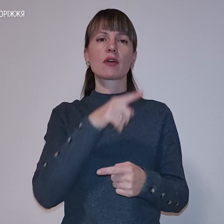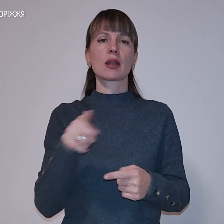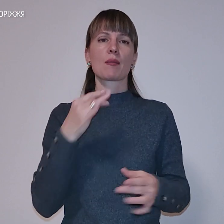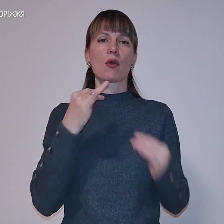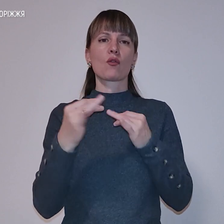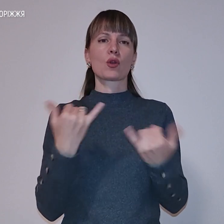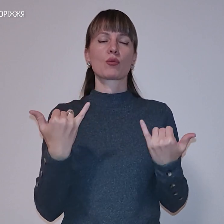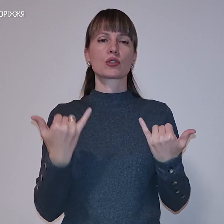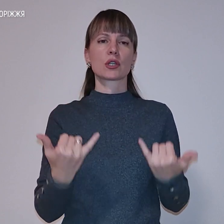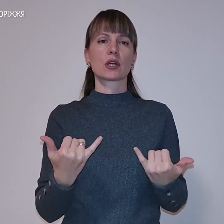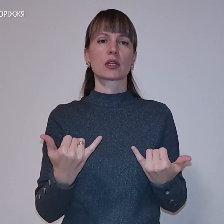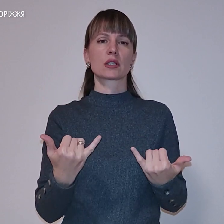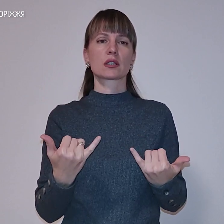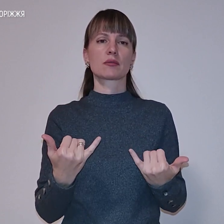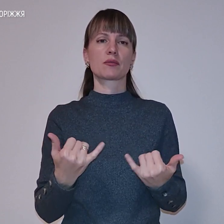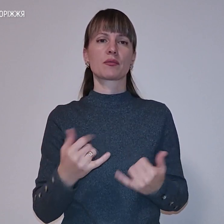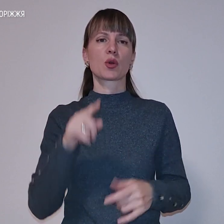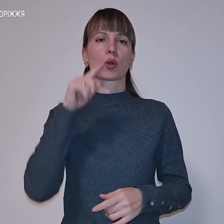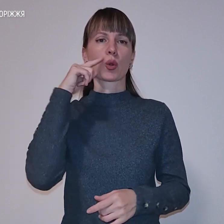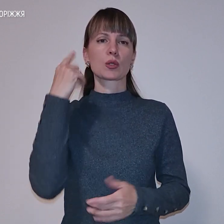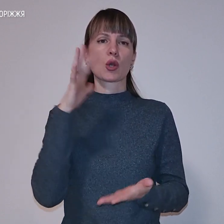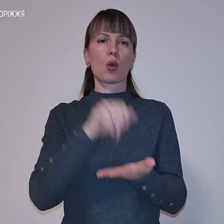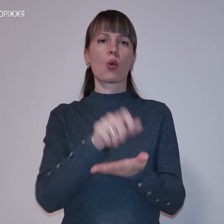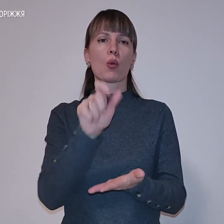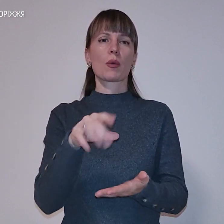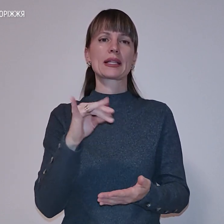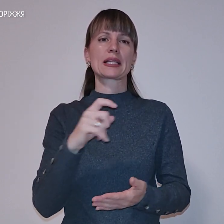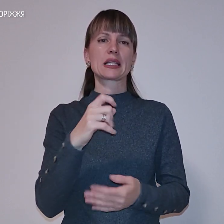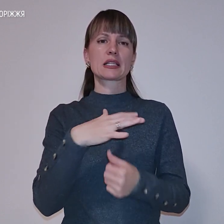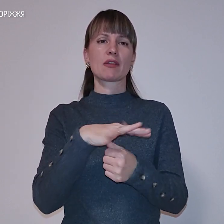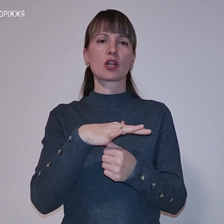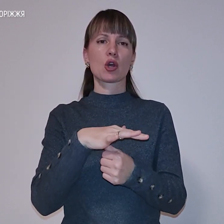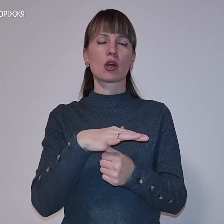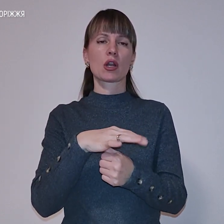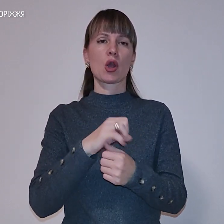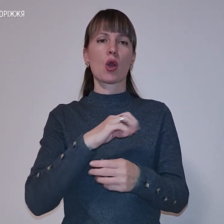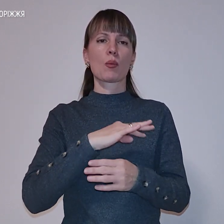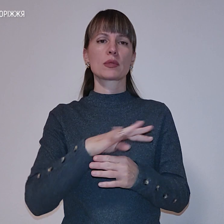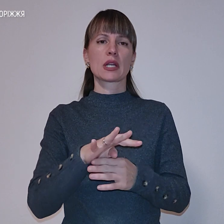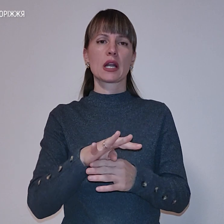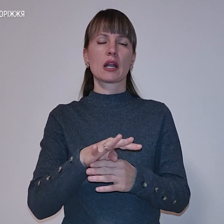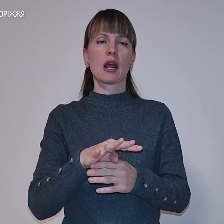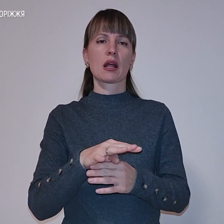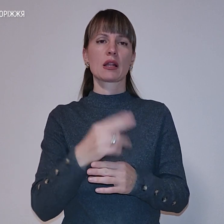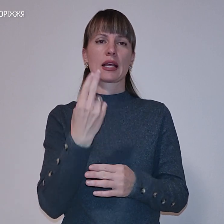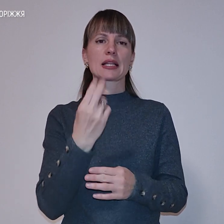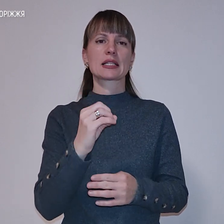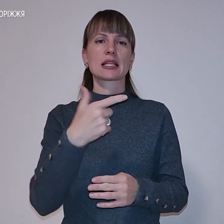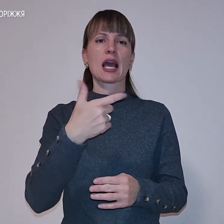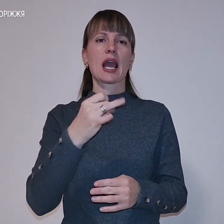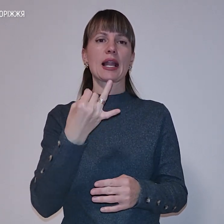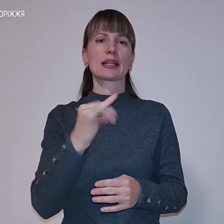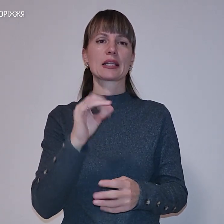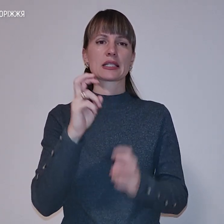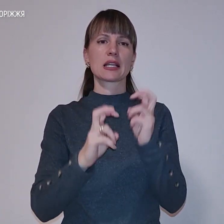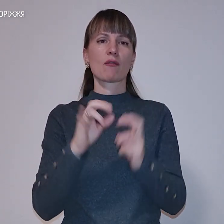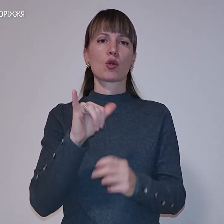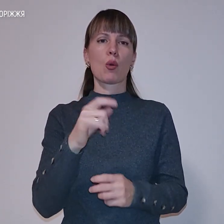просто зараз. Російські окупанти із Гвинтокрилів обстріляли цегельний завод у Малій Токмаксі, а